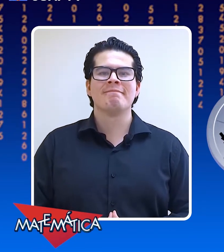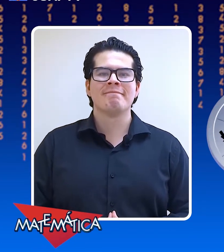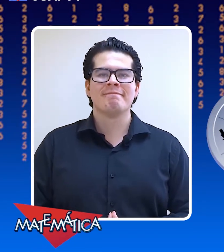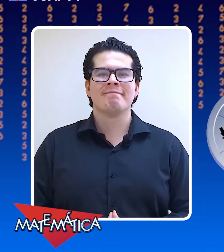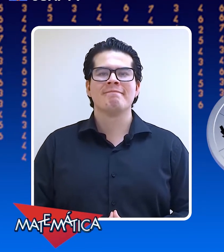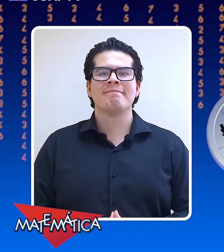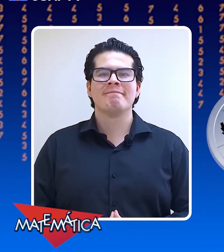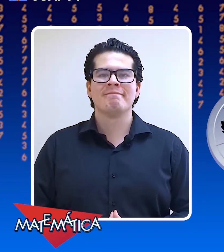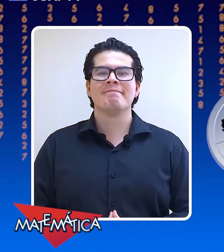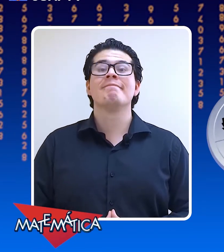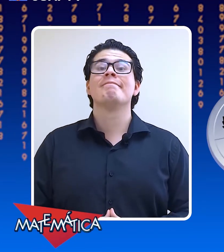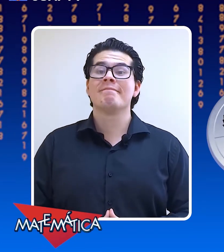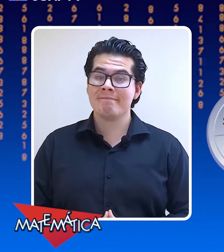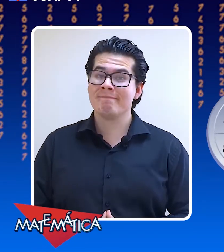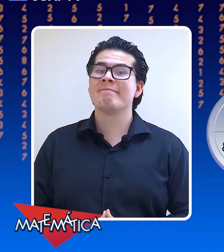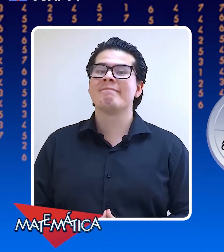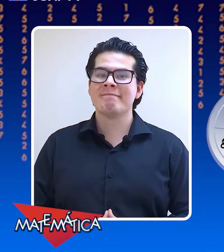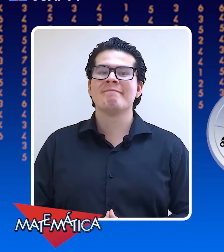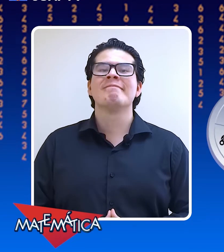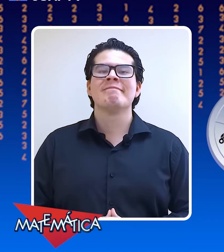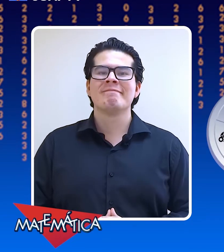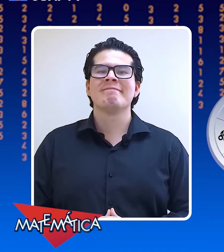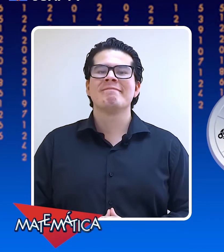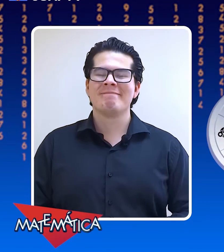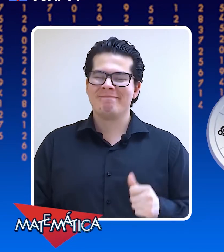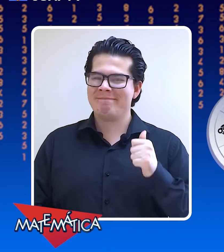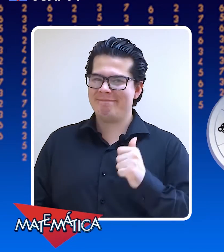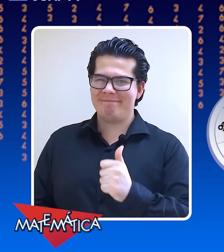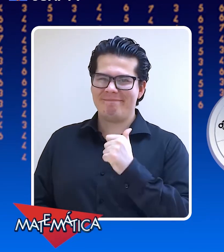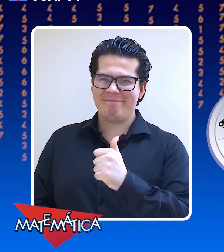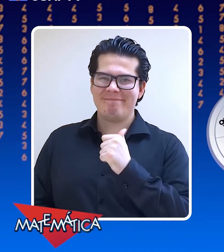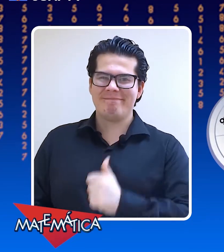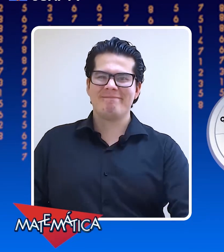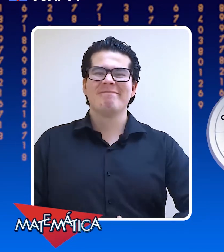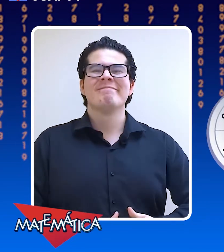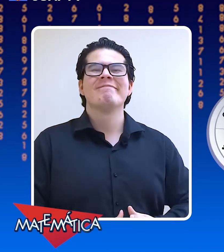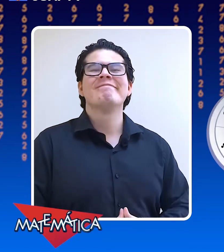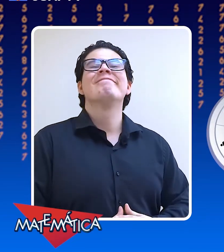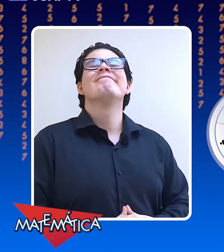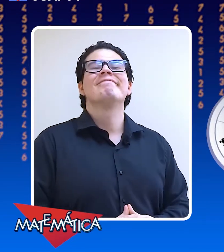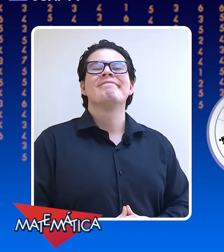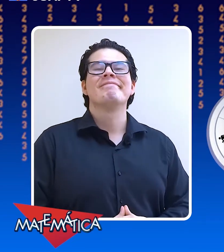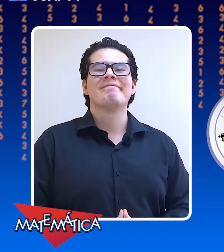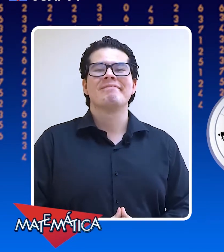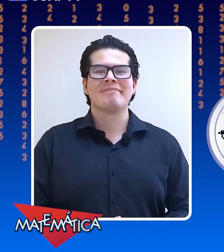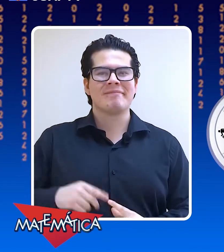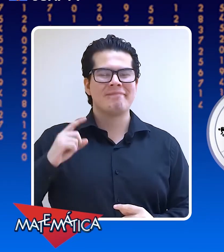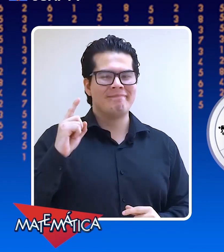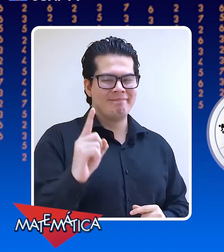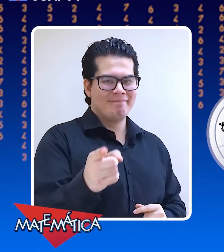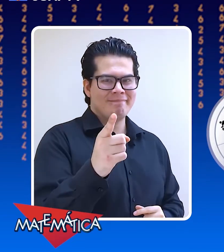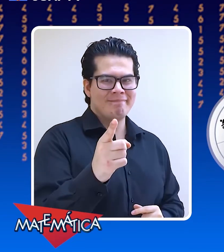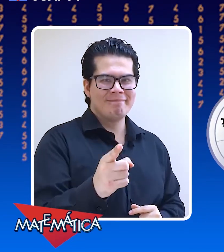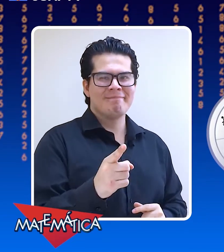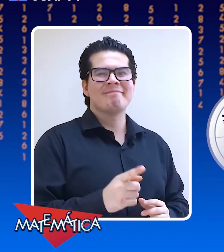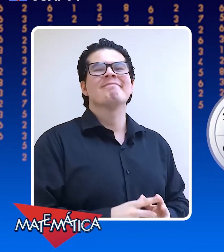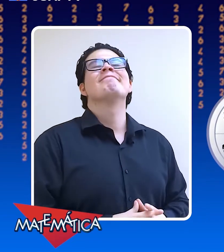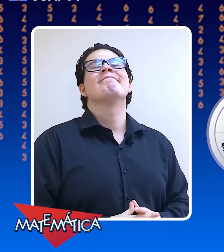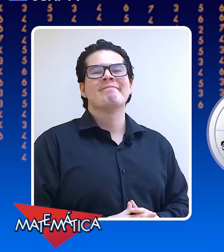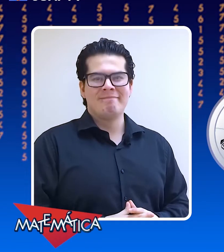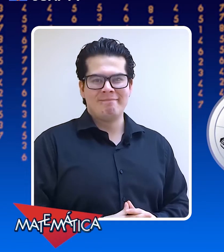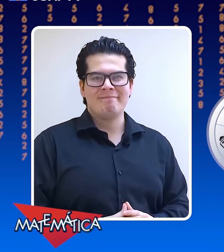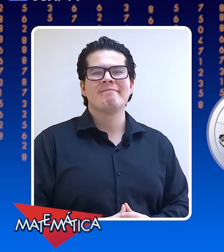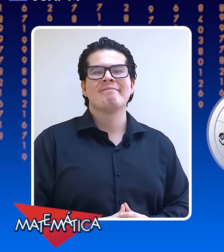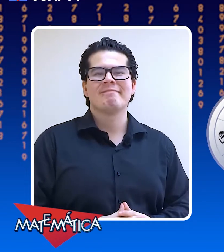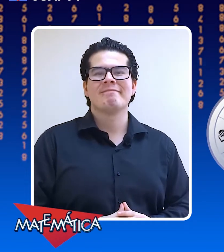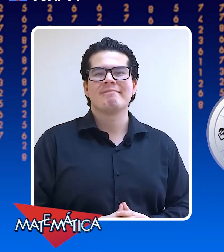Sus palabras sí que me tranquilizan, porque estaba muy angustiada, como le comentaba, quiero hacer tantas cosas y no tengo mucho tiempo, pero bueno,